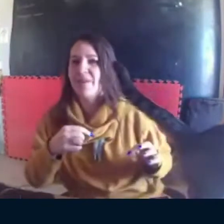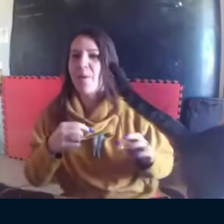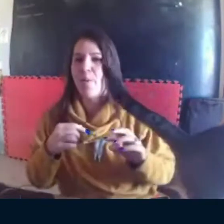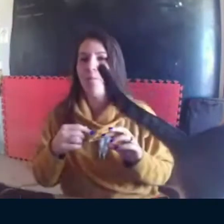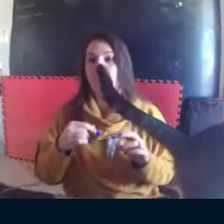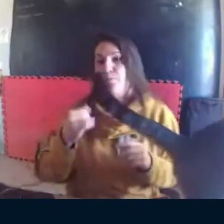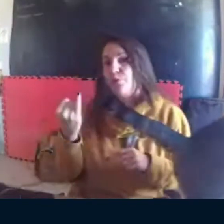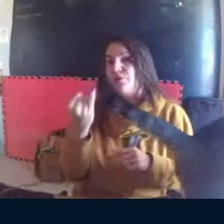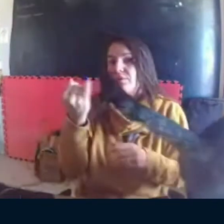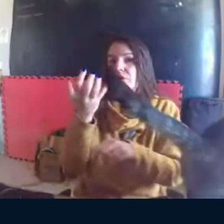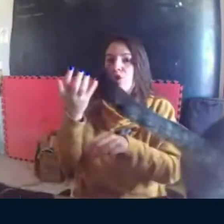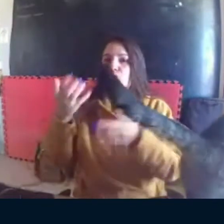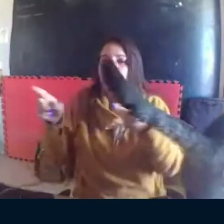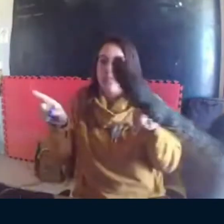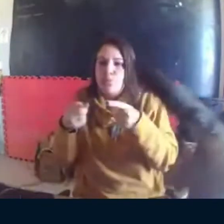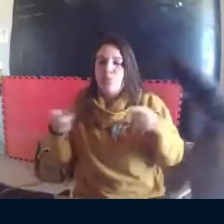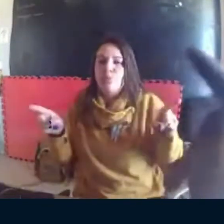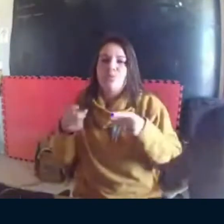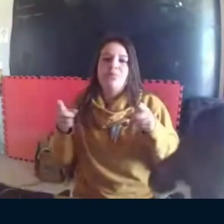aproveitava muito bem.